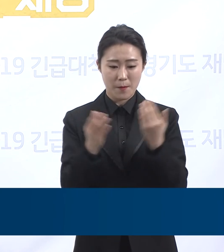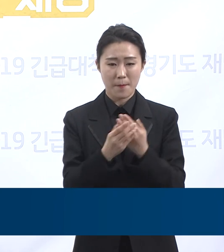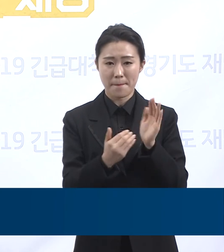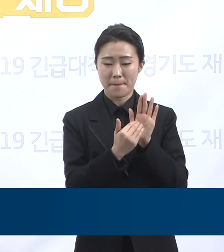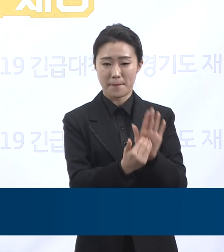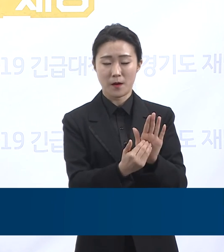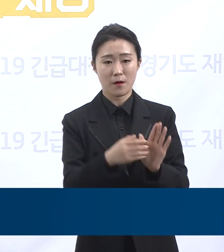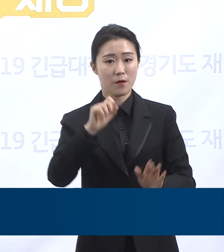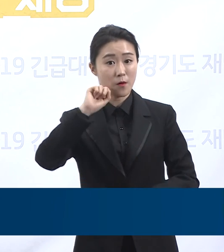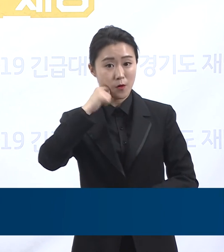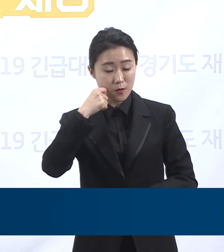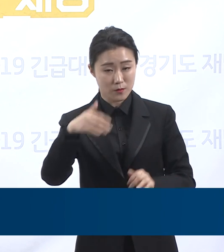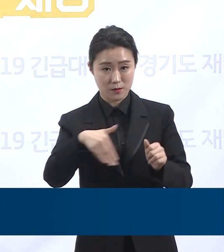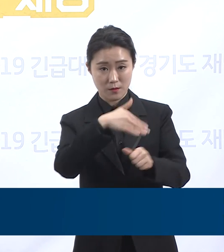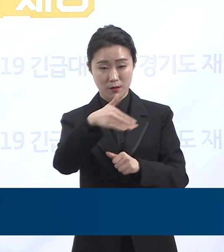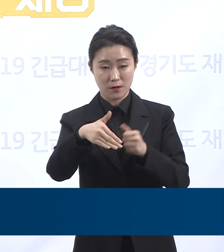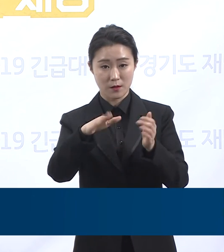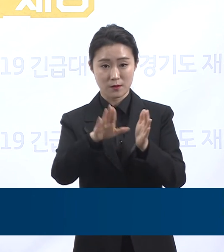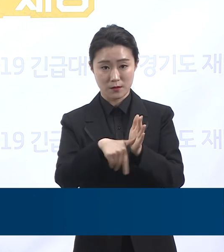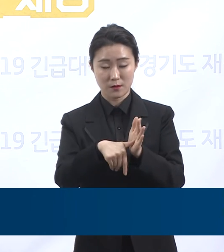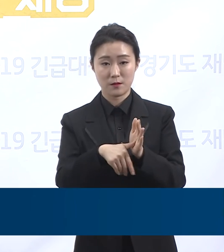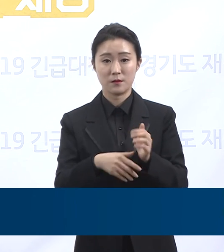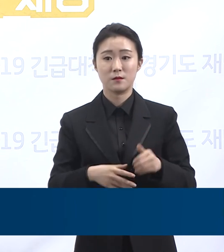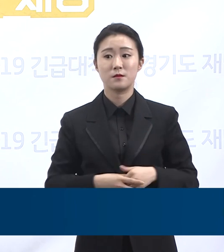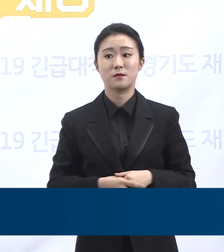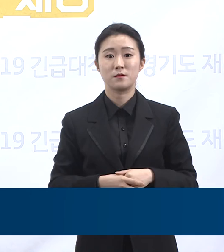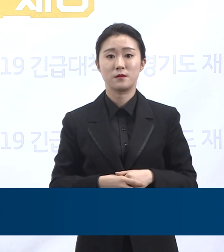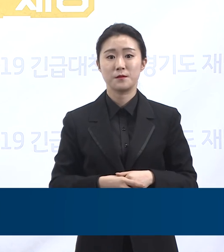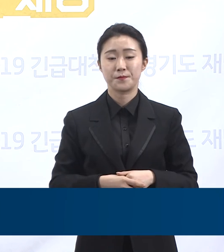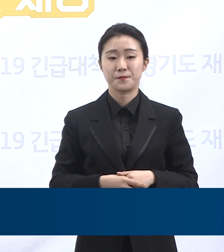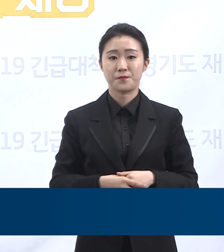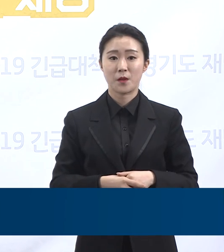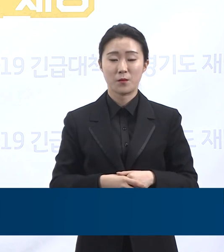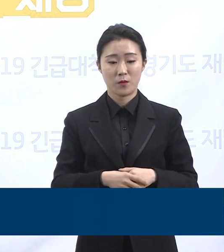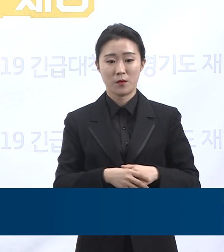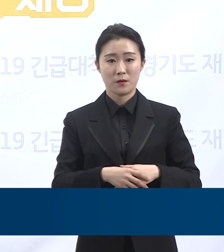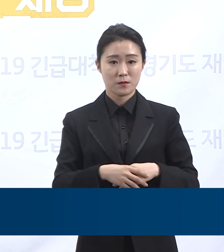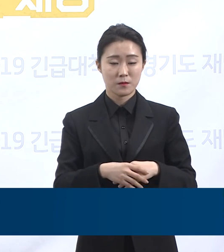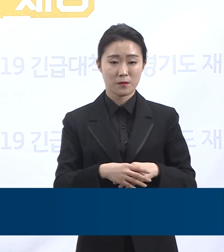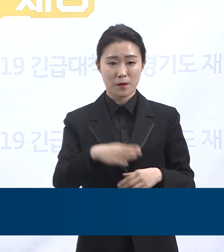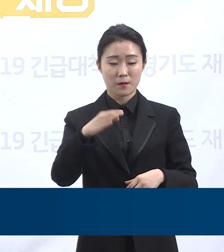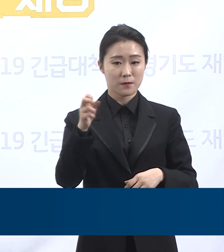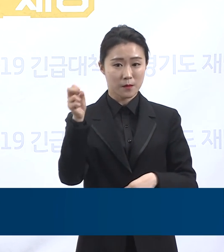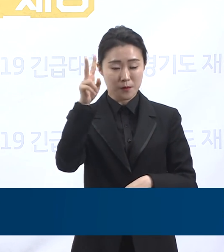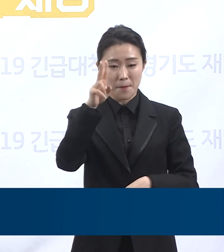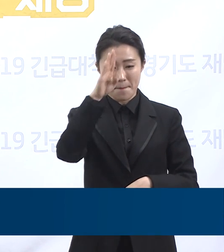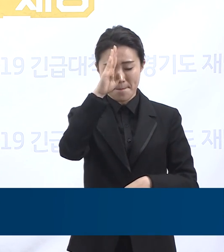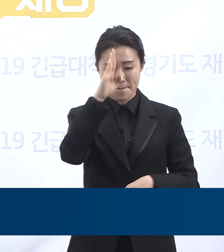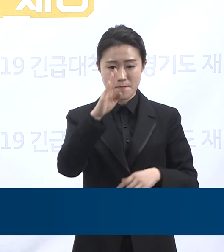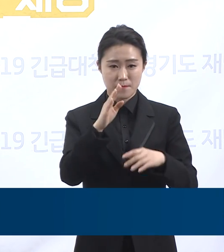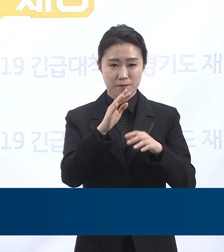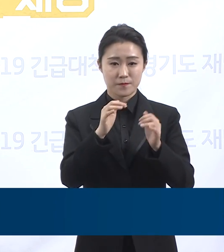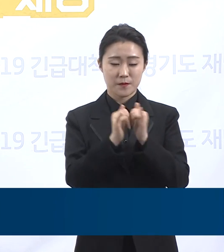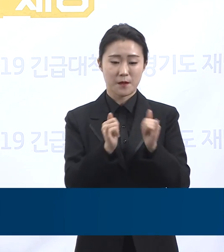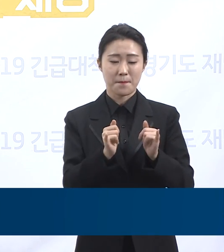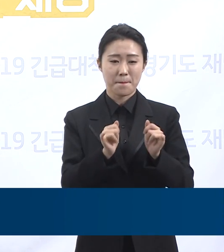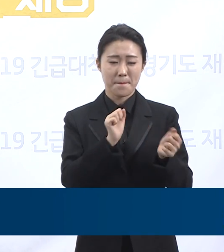최소화는 물론 감염 폭발로 인한 대량 환자 발생 등 최악의 상황에 대해서도 계속 대비하여야 합니다.